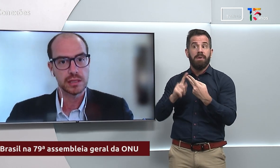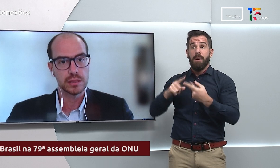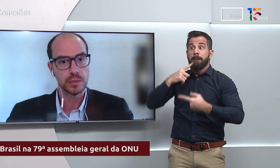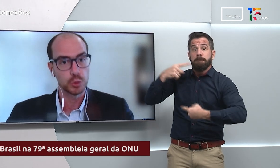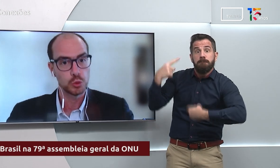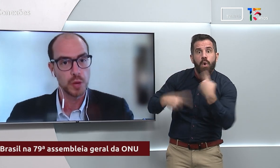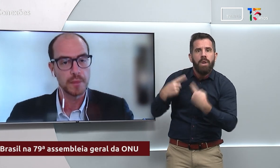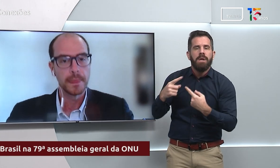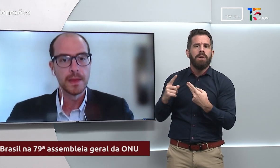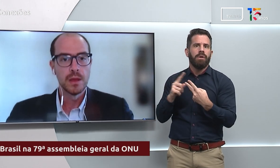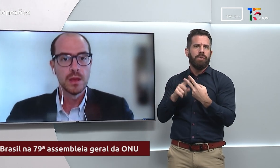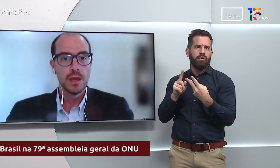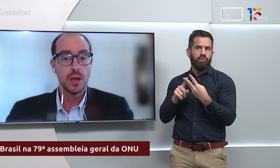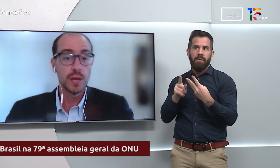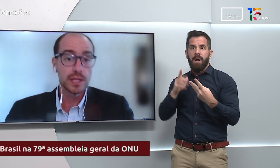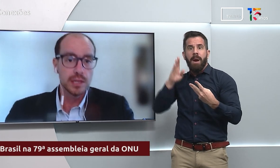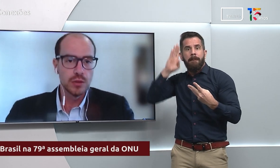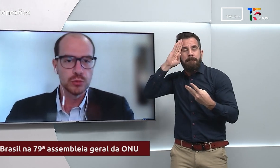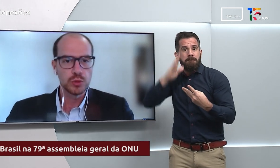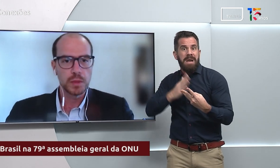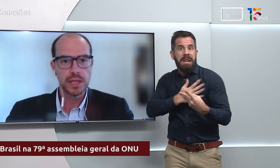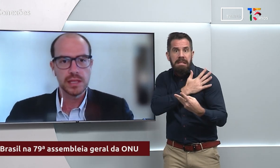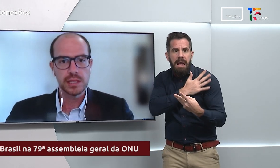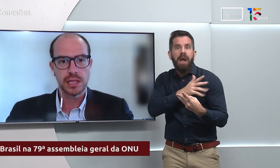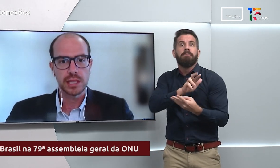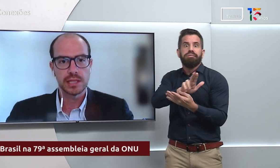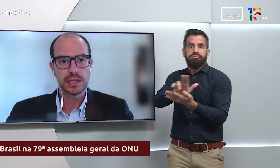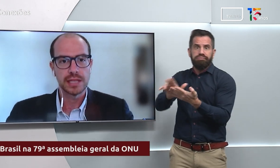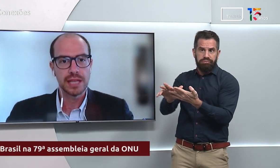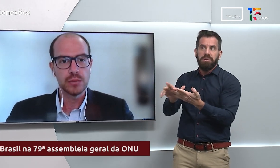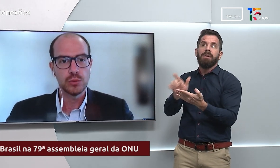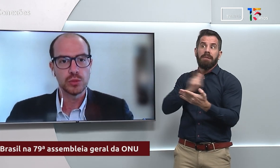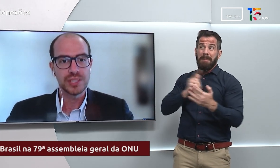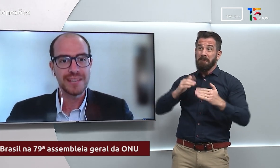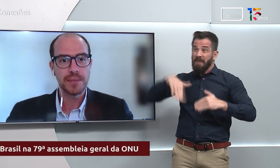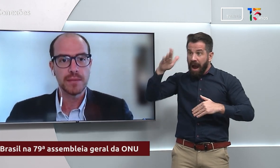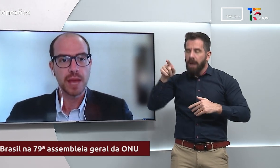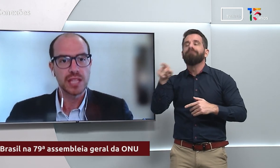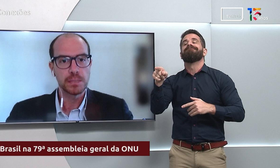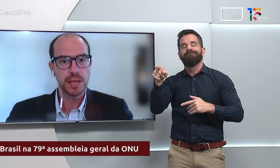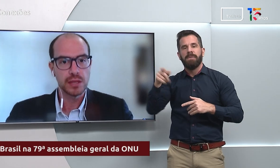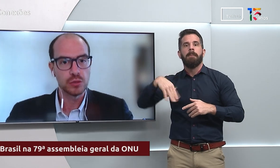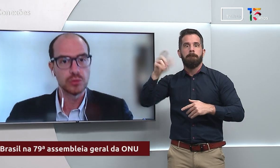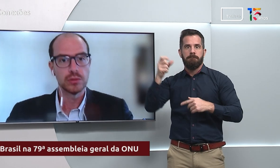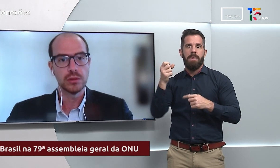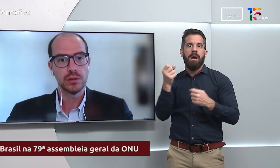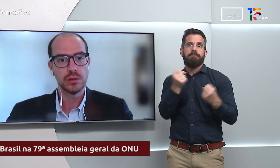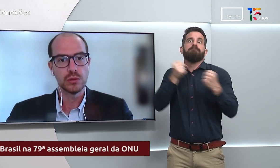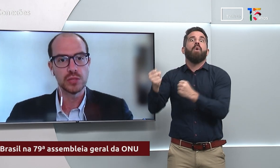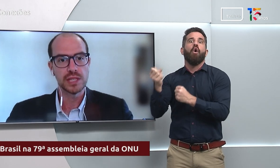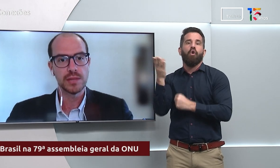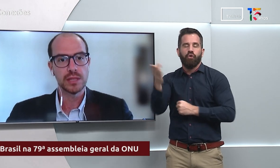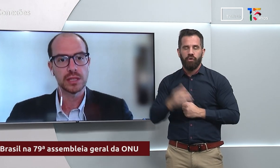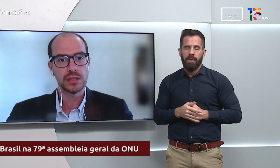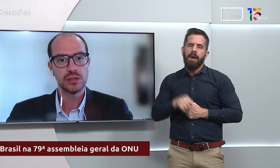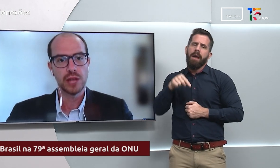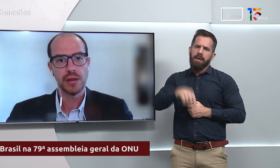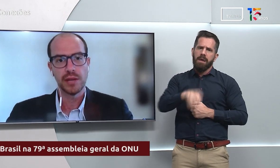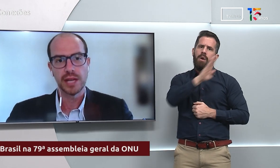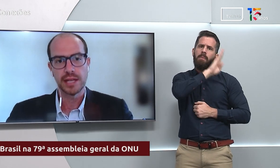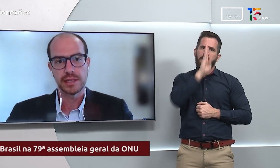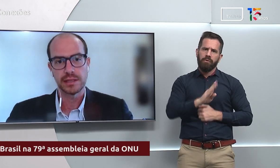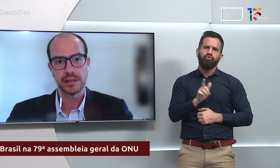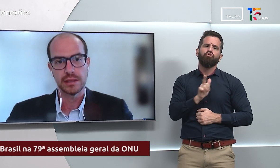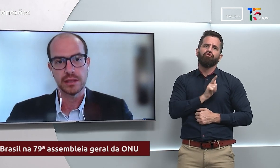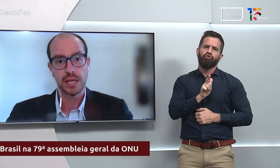possuem. O Brasil é um dos países que está tendo sempre mais peso no sistema internacional